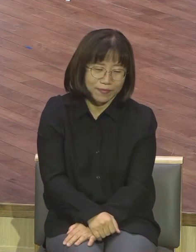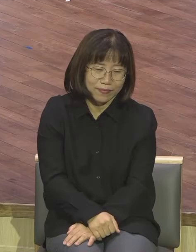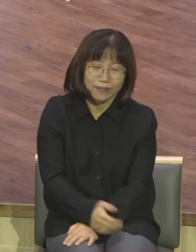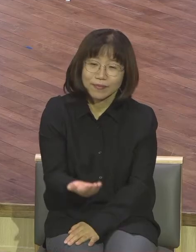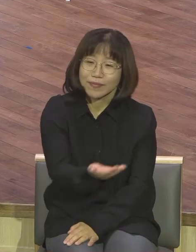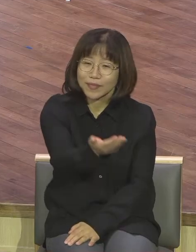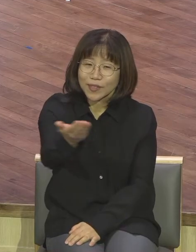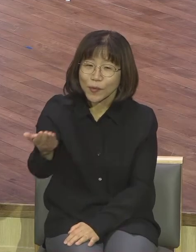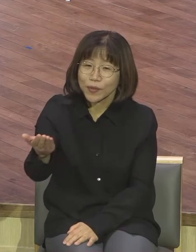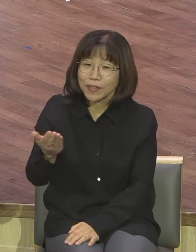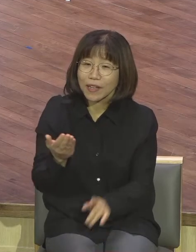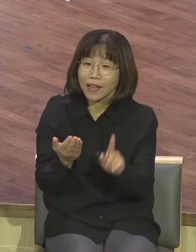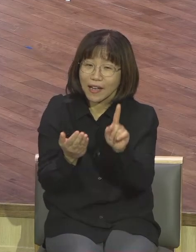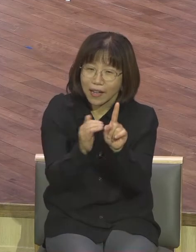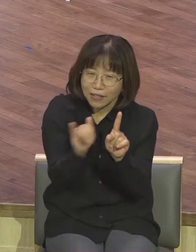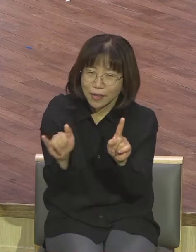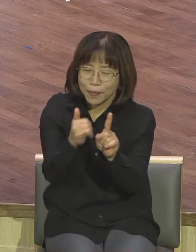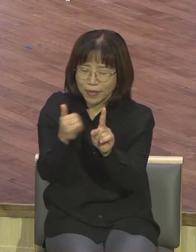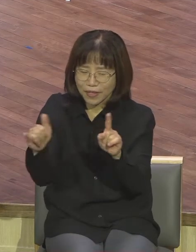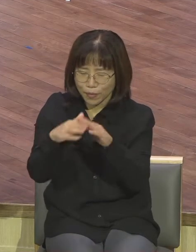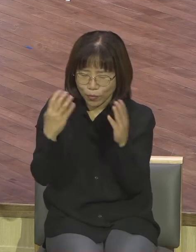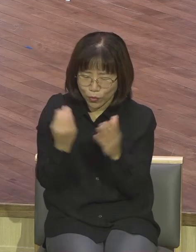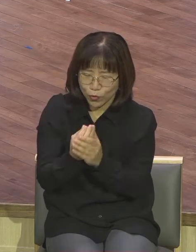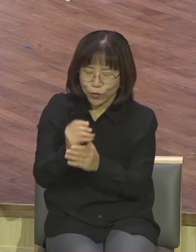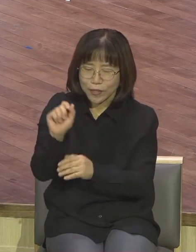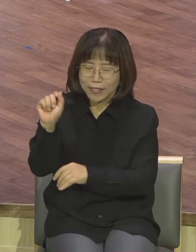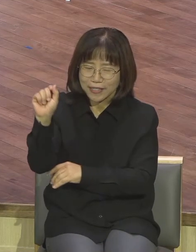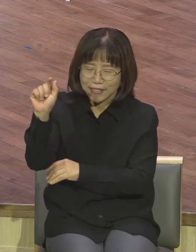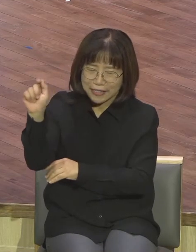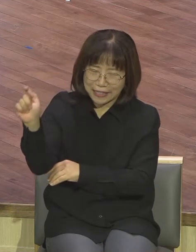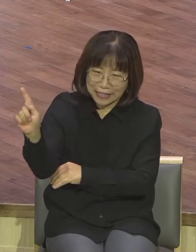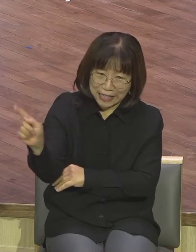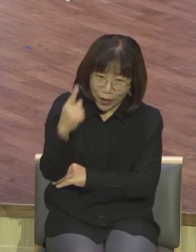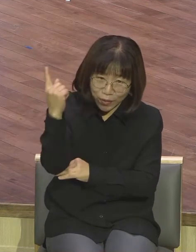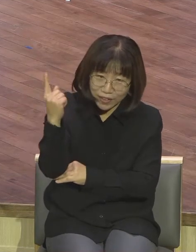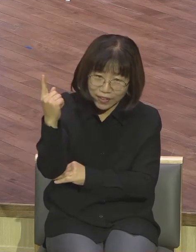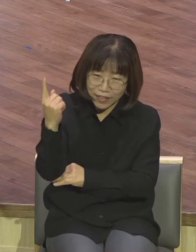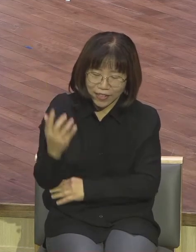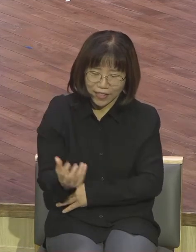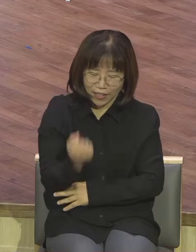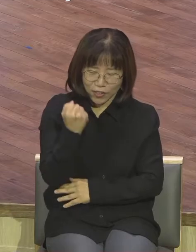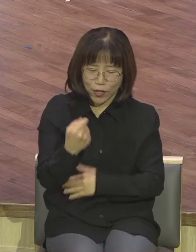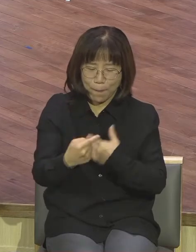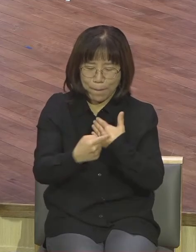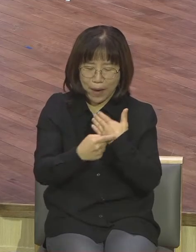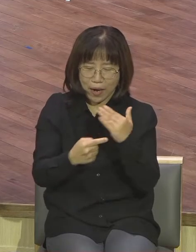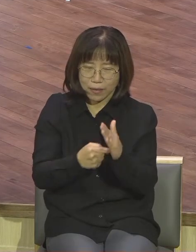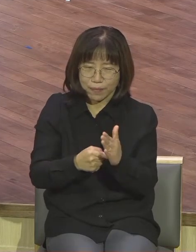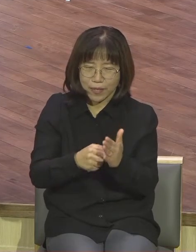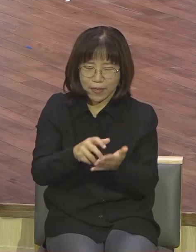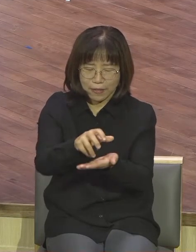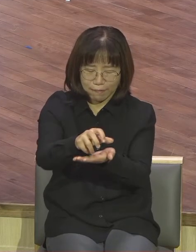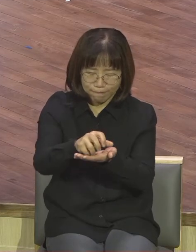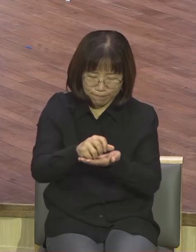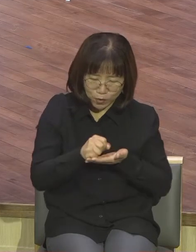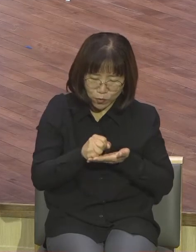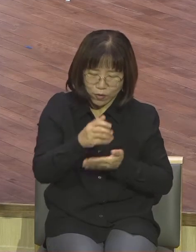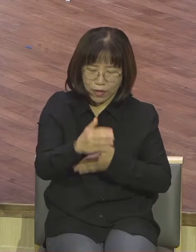성도를 한번도 빠짐없이 다윗이 가졌던 영적 중심을 가지고 하나님의 영광만 드러내는 제